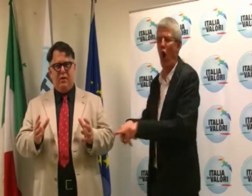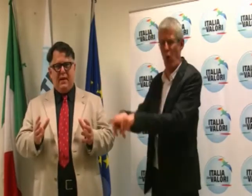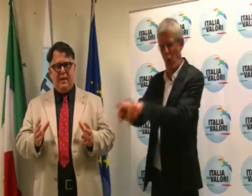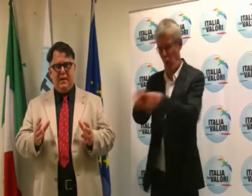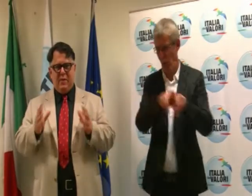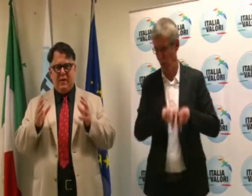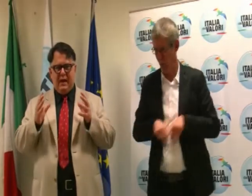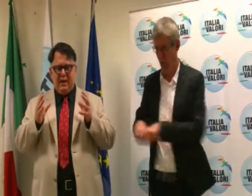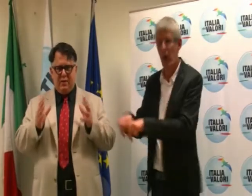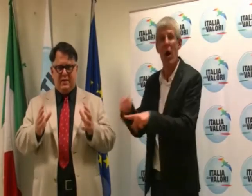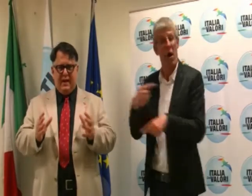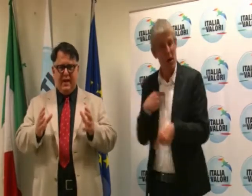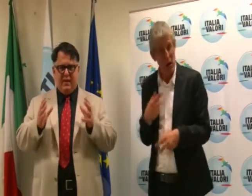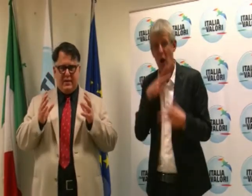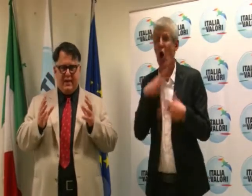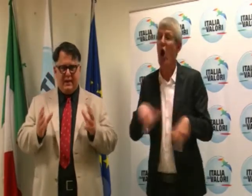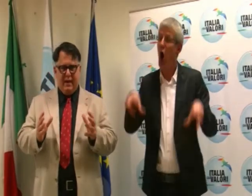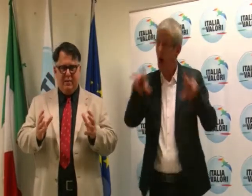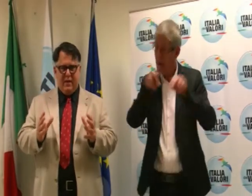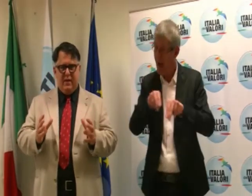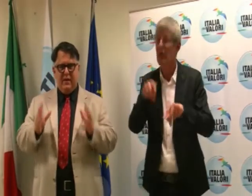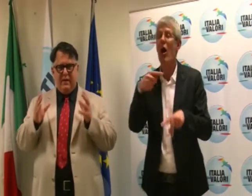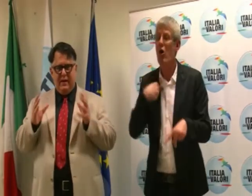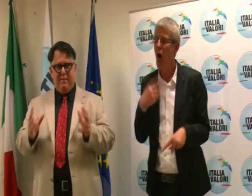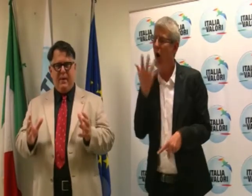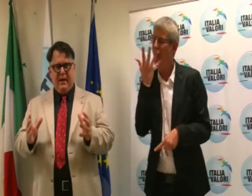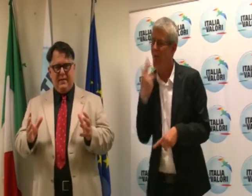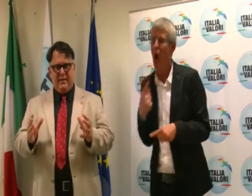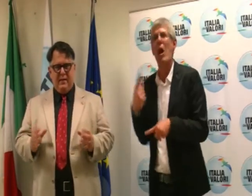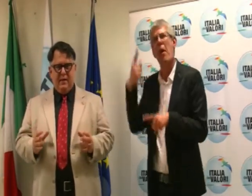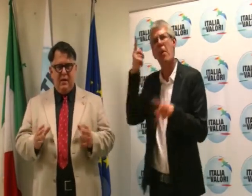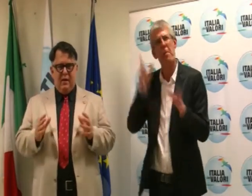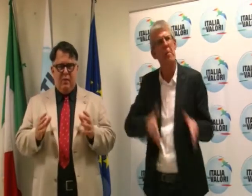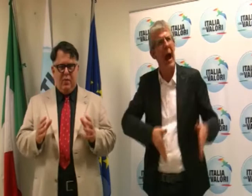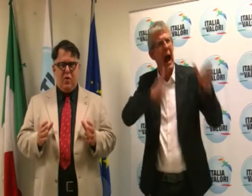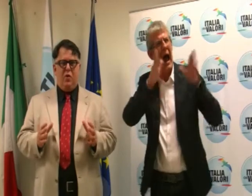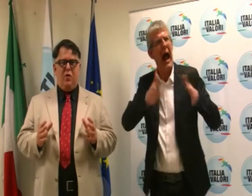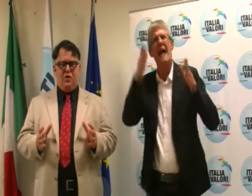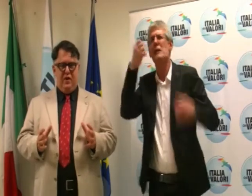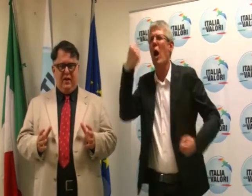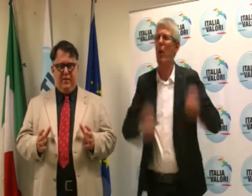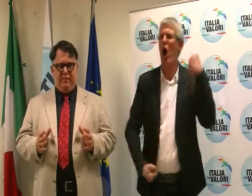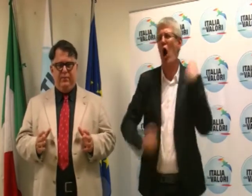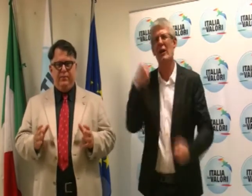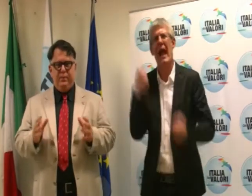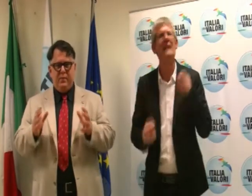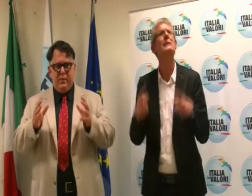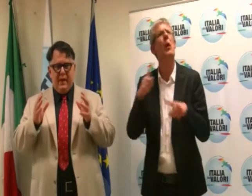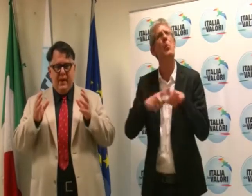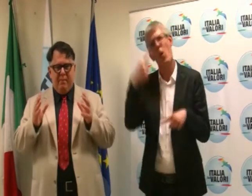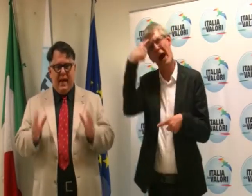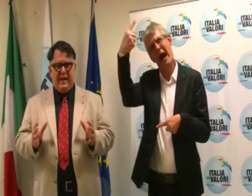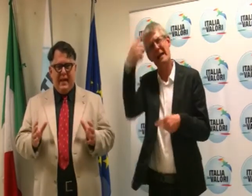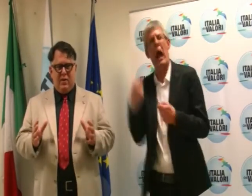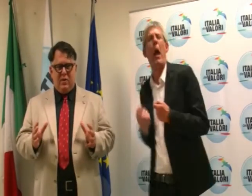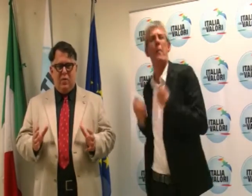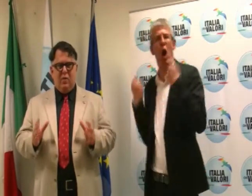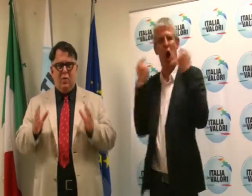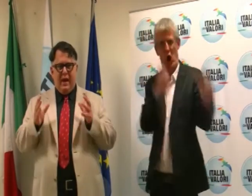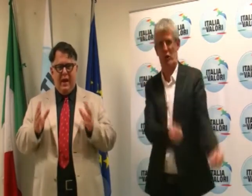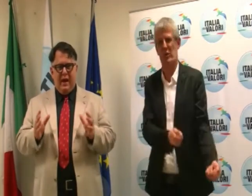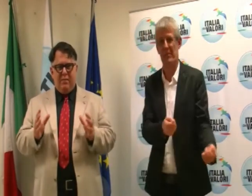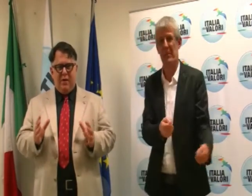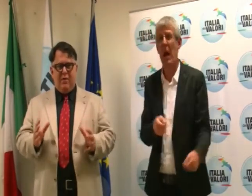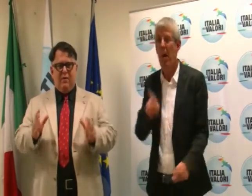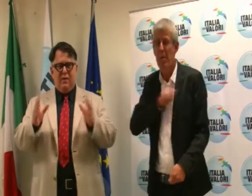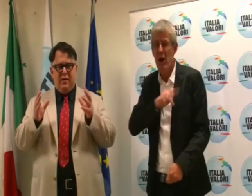ripeto nuovamente, di portare le nostre idee, la nostra rabbia nei palazzi. Mio nonno diceva, maledetto